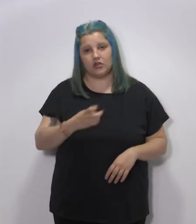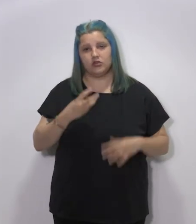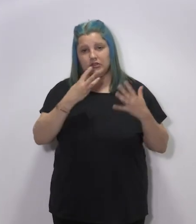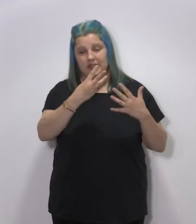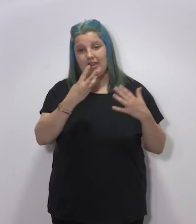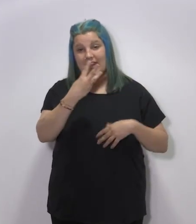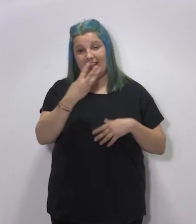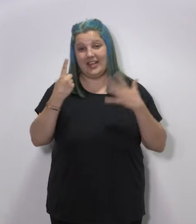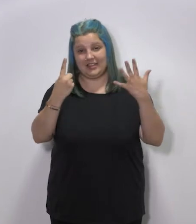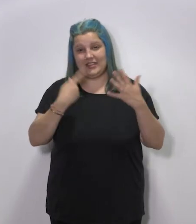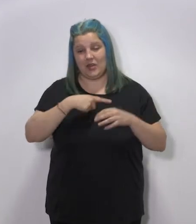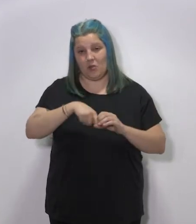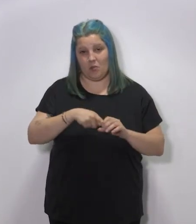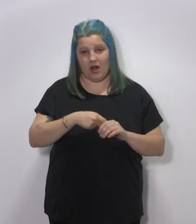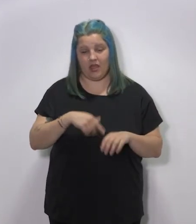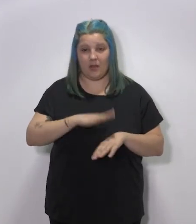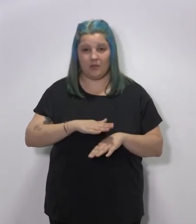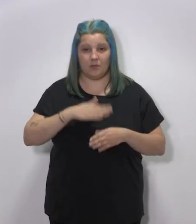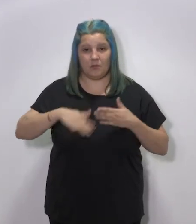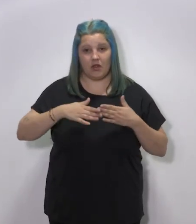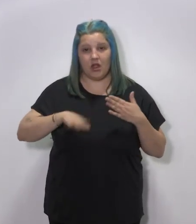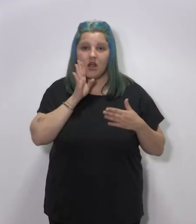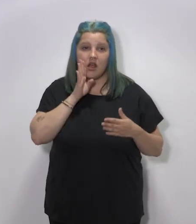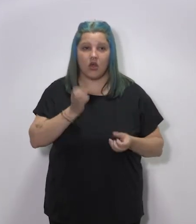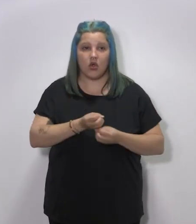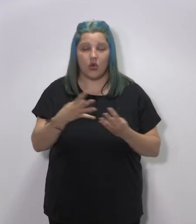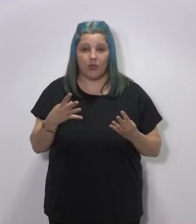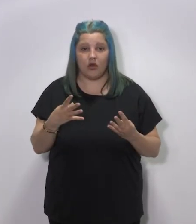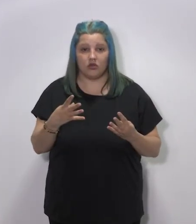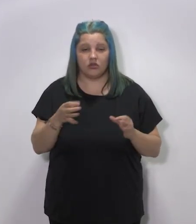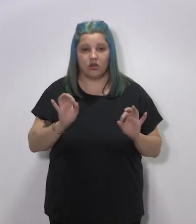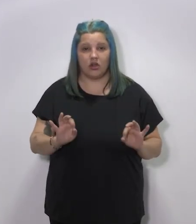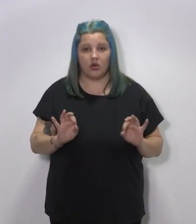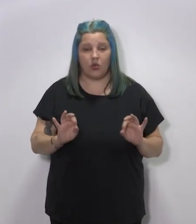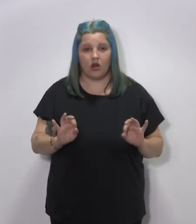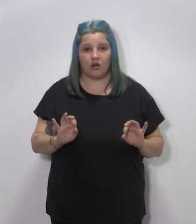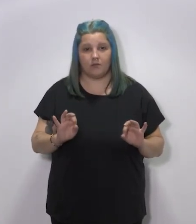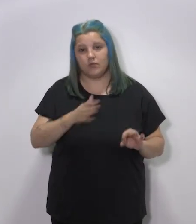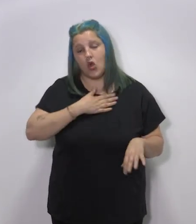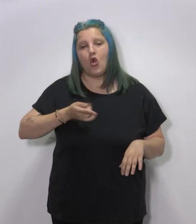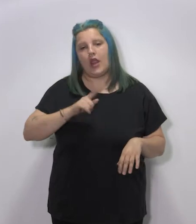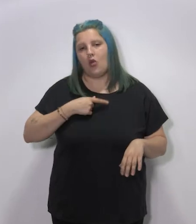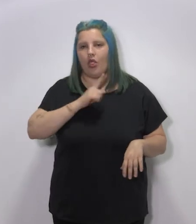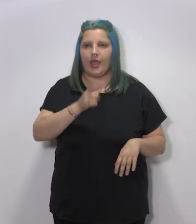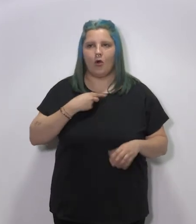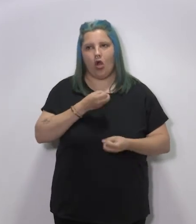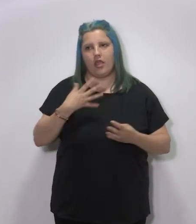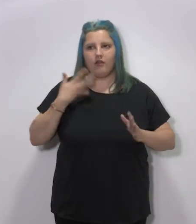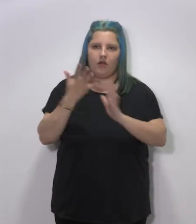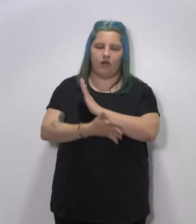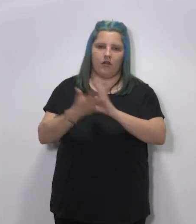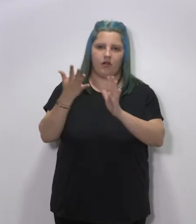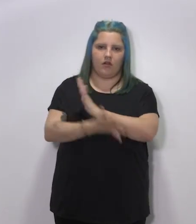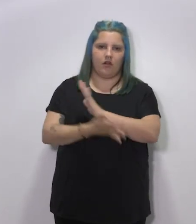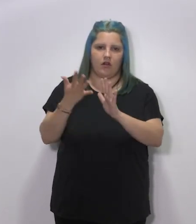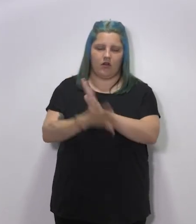.236 plazas, por indicarles un número, aunque no voy a extenderme mucho en las cifras, porque